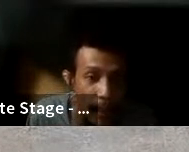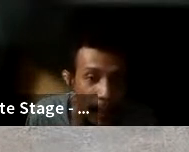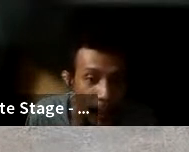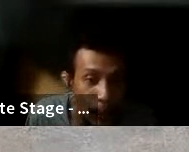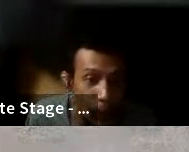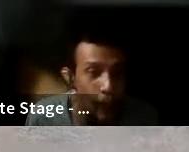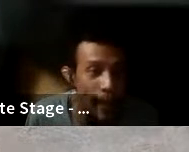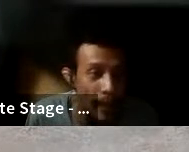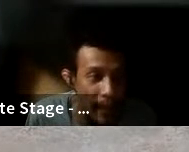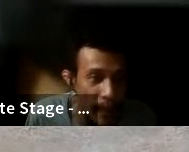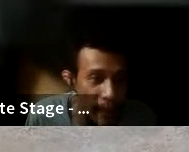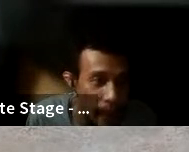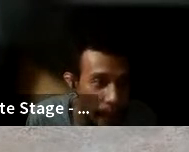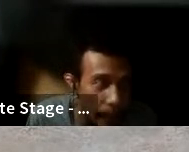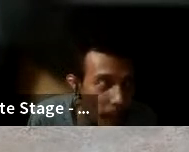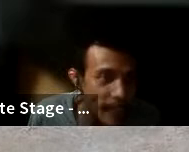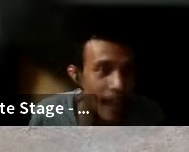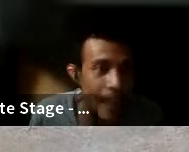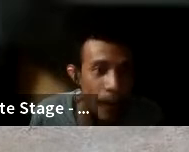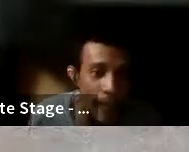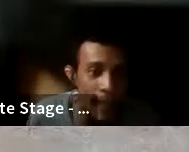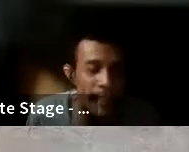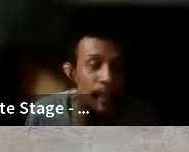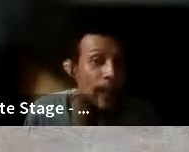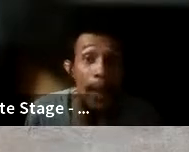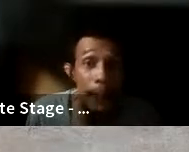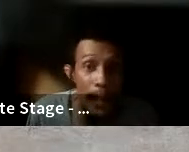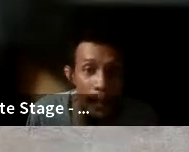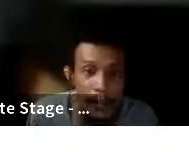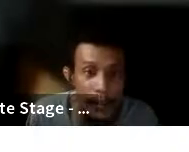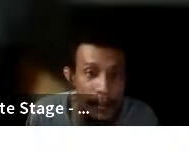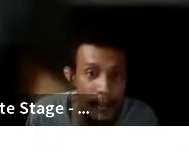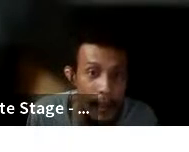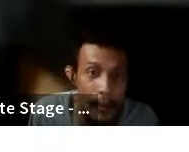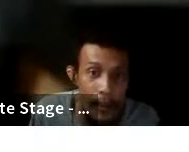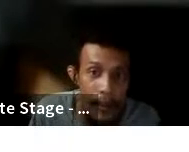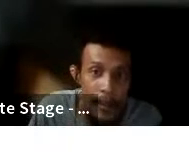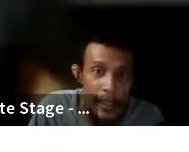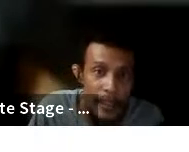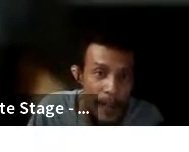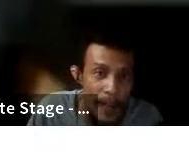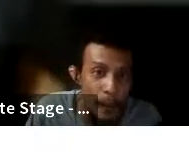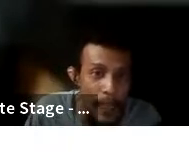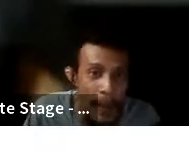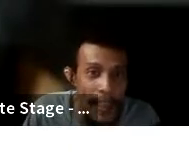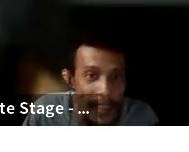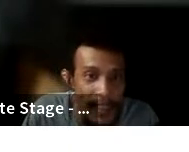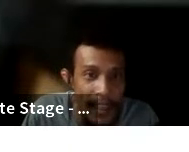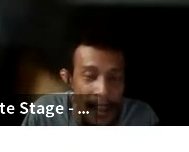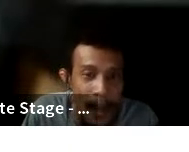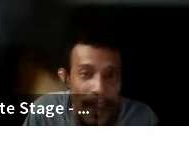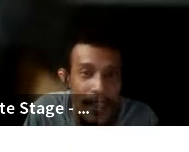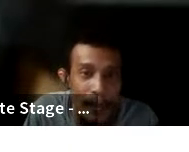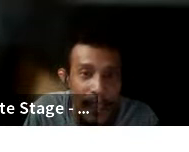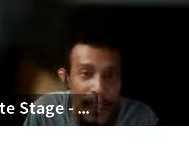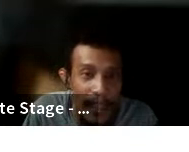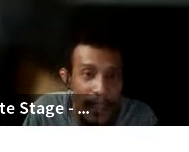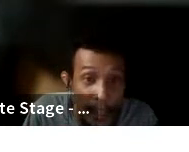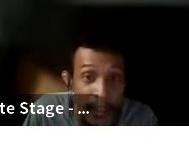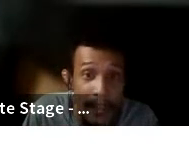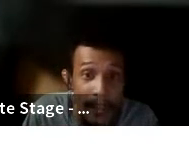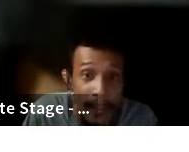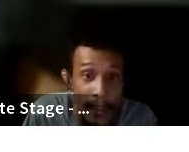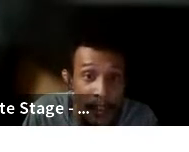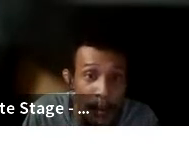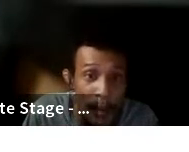lagi ke tujuan masyarakat lokalnya nanti seperti apa gitu lalu sebenarnya buat apaan sih kita ngapain sih bikin